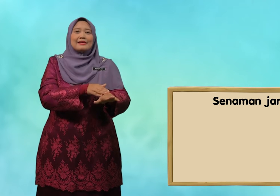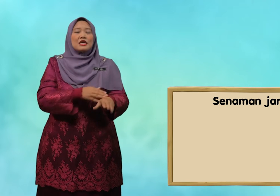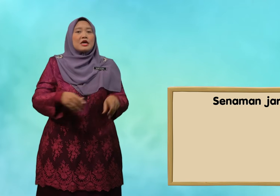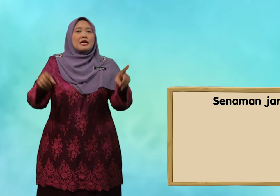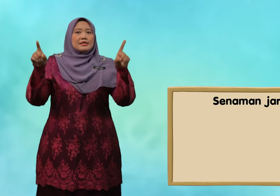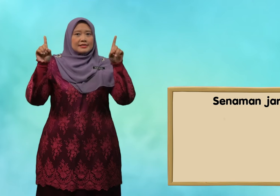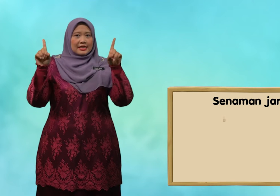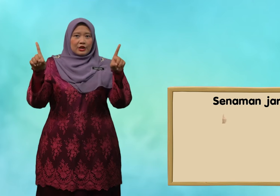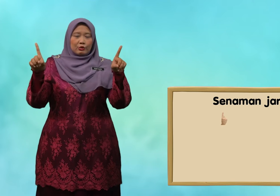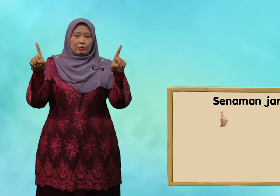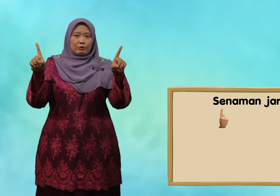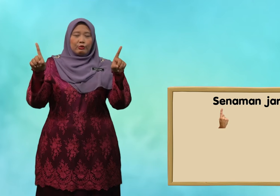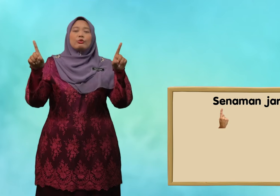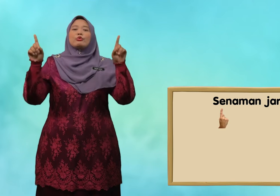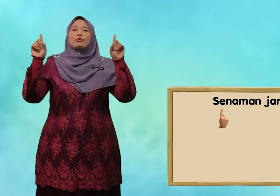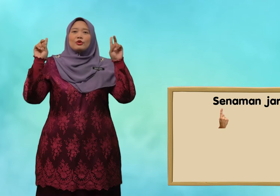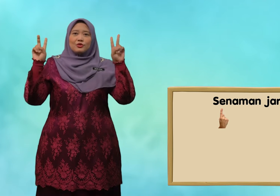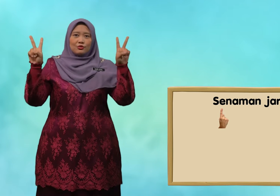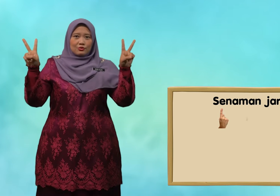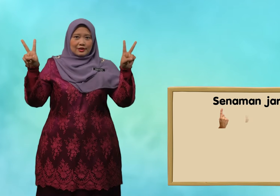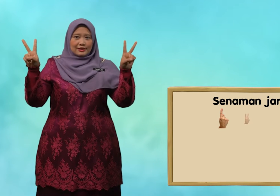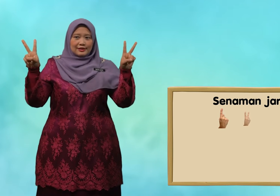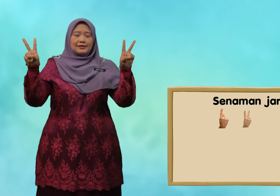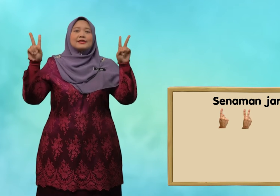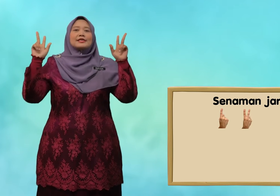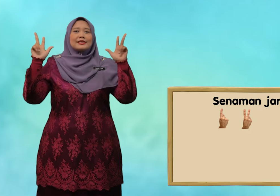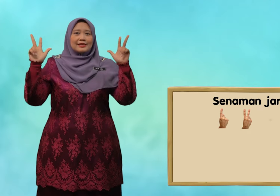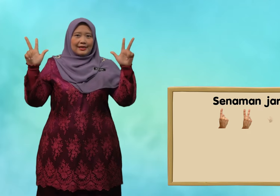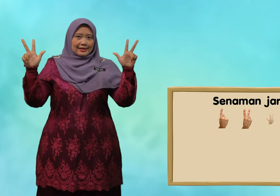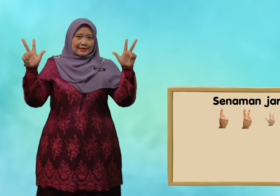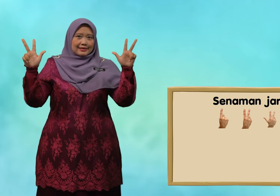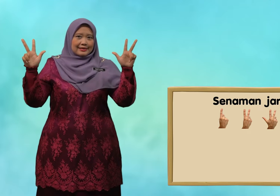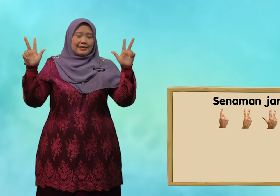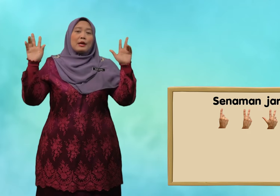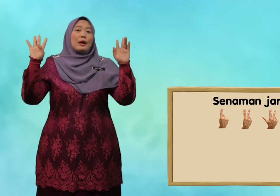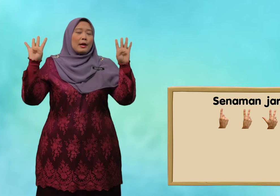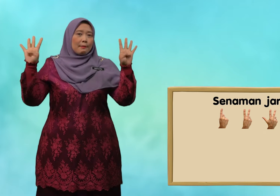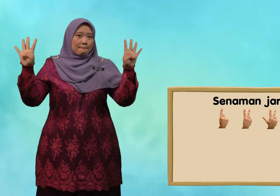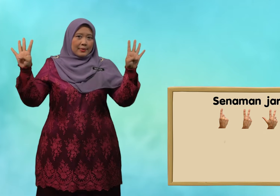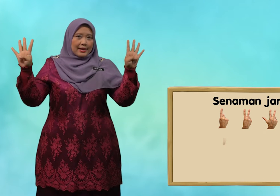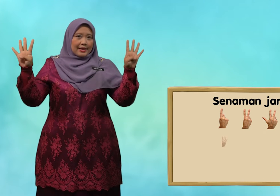satu, dua, tiga, empat,